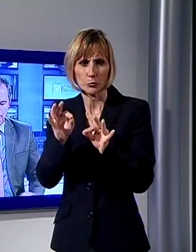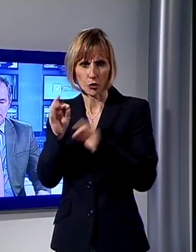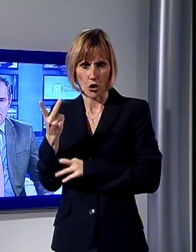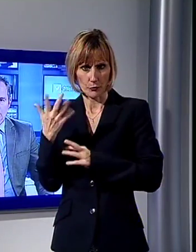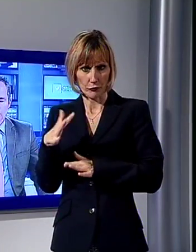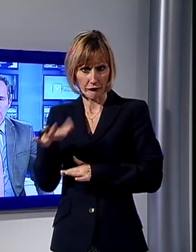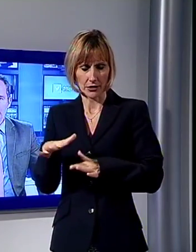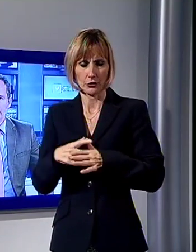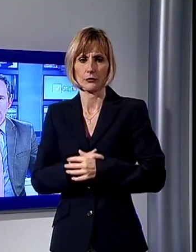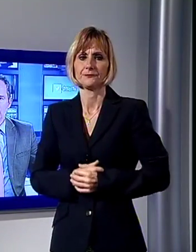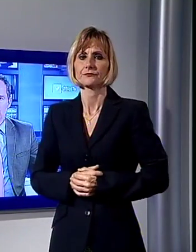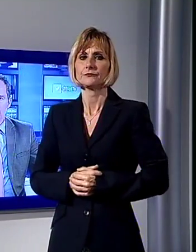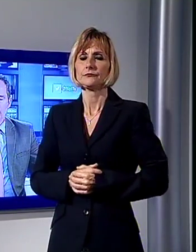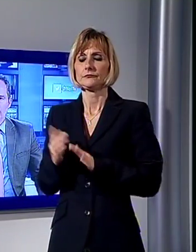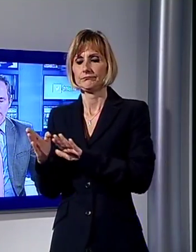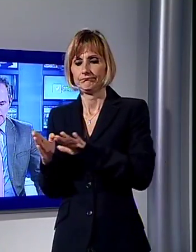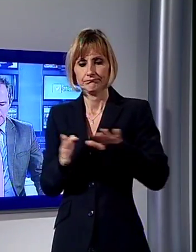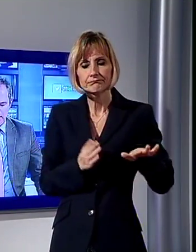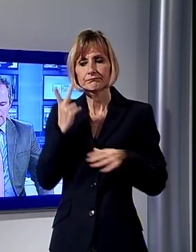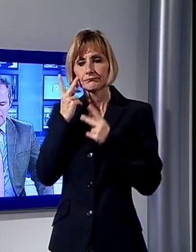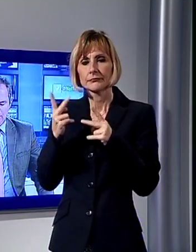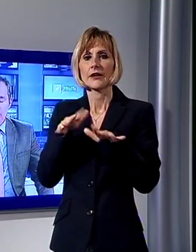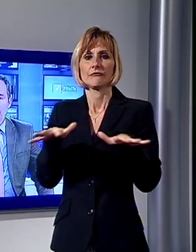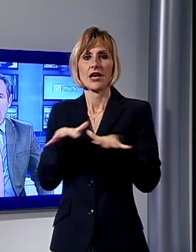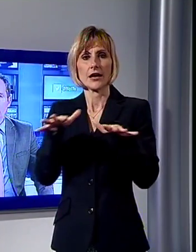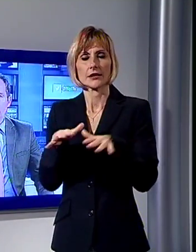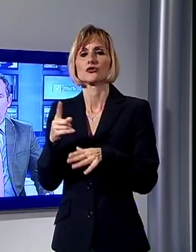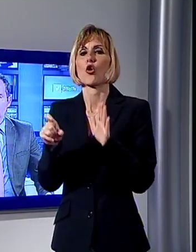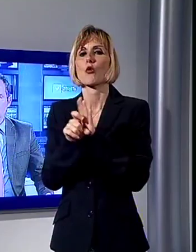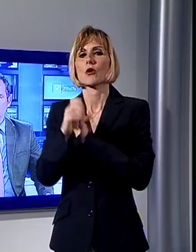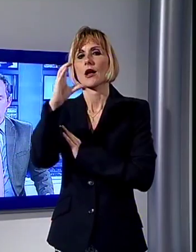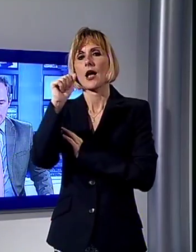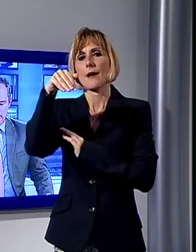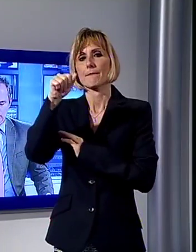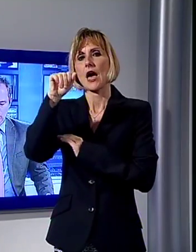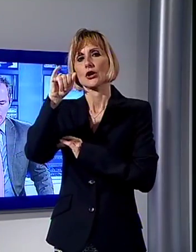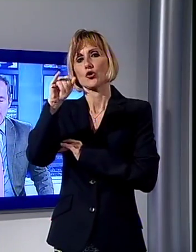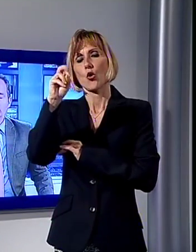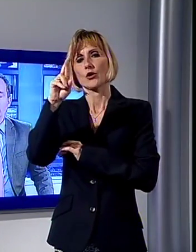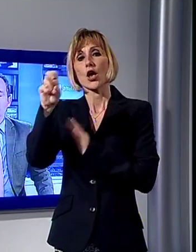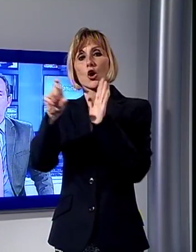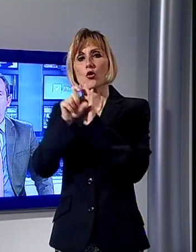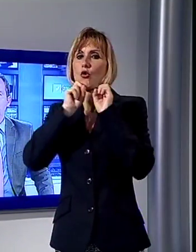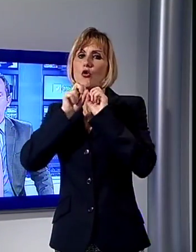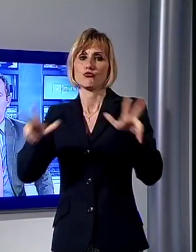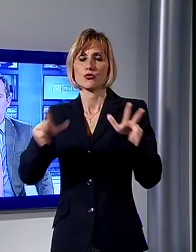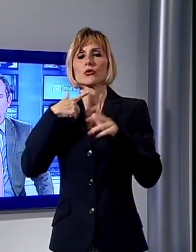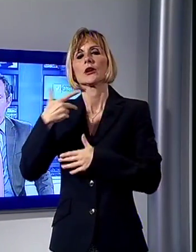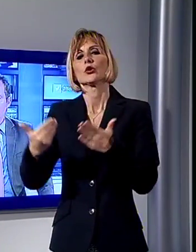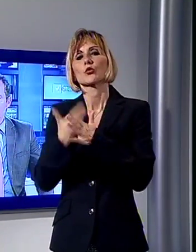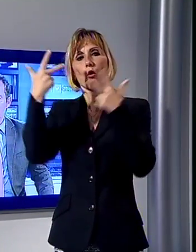Ci spostiamo adesso in Versilia a Camaiore. È arrivato l'annuncio del Comune. Saranno installati i varchi